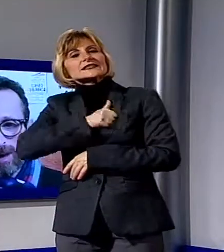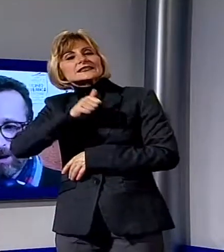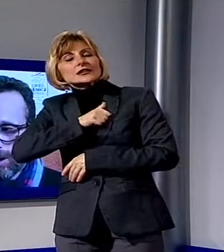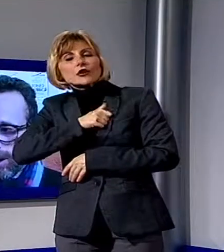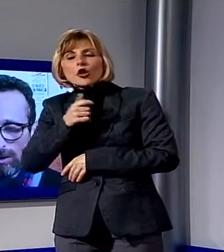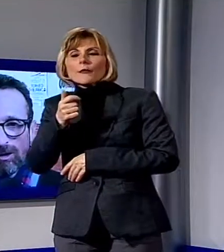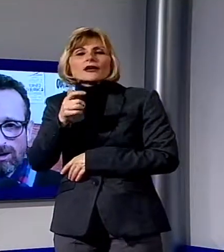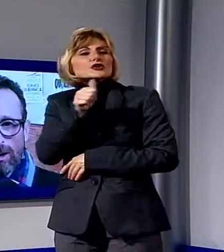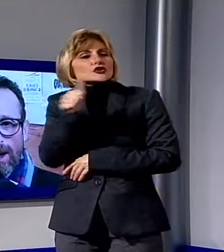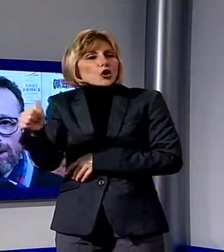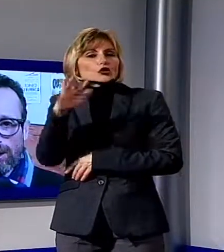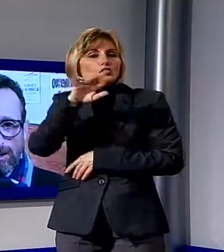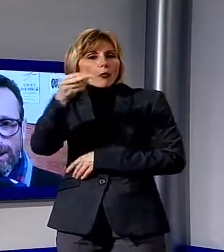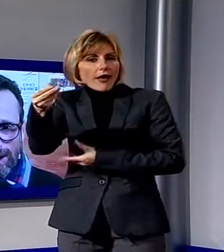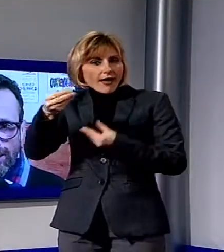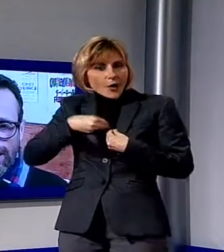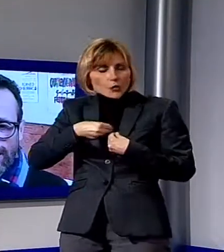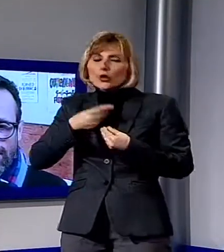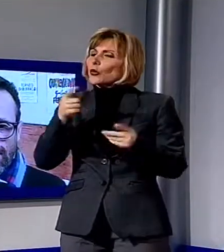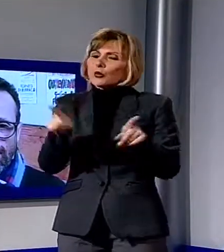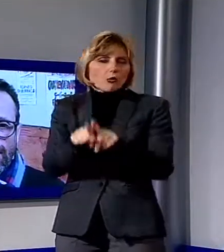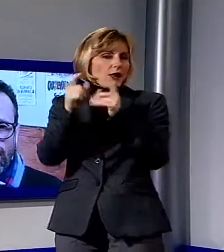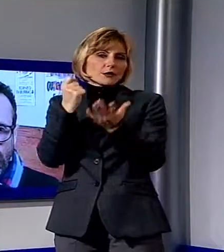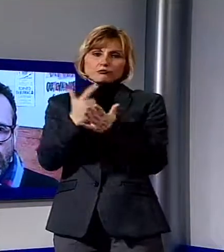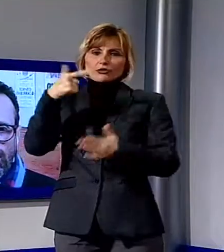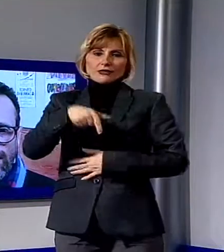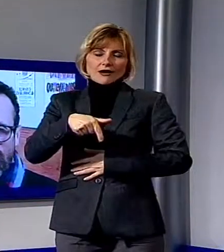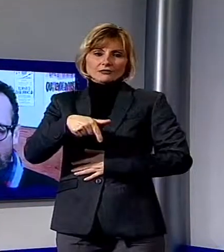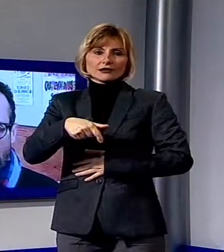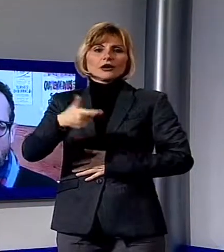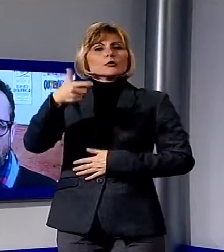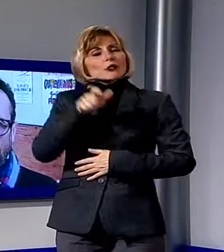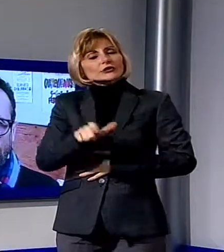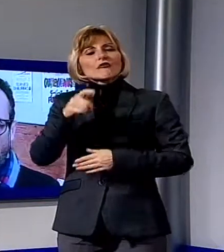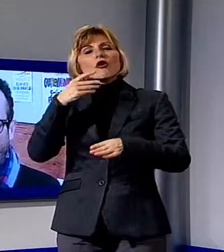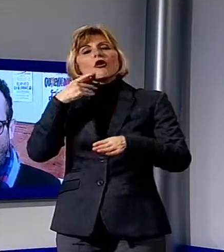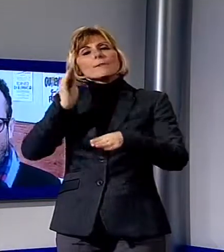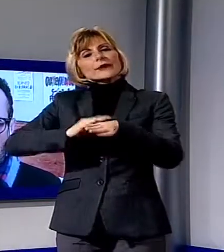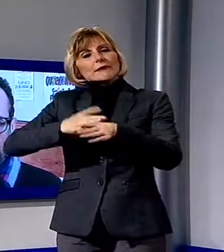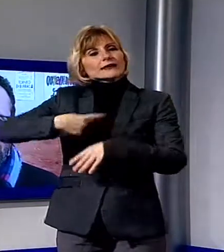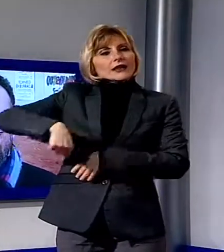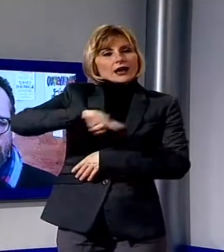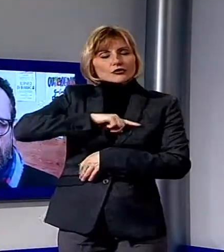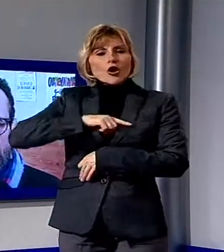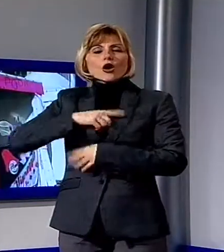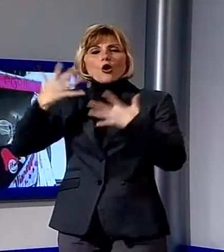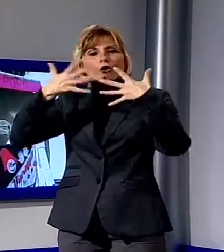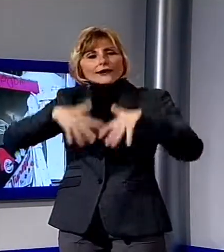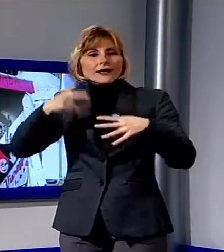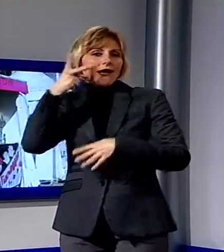euro, sono 5 euro che sono importanti per il Canneval d'Arsena, che hanno potuto far sì che il Canneval d'Arsena ha impegnato iniziative culturali